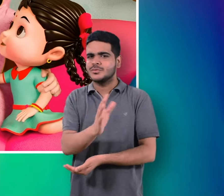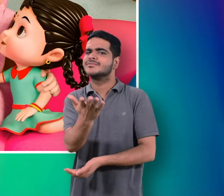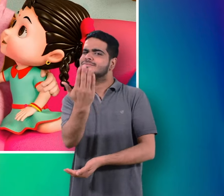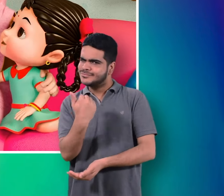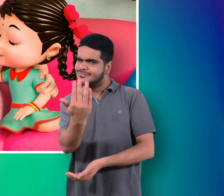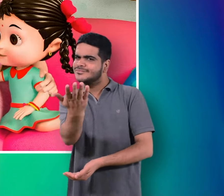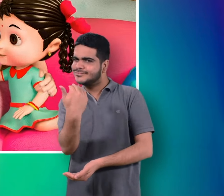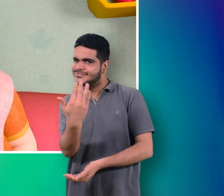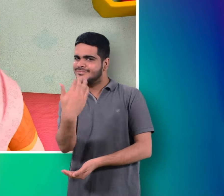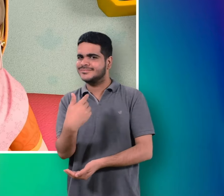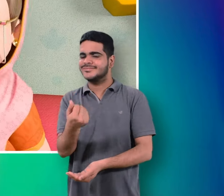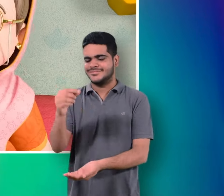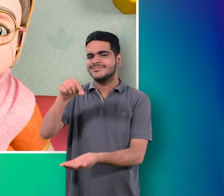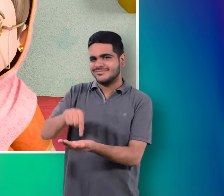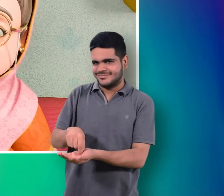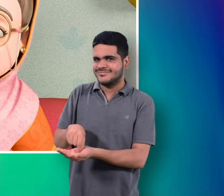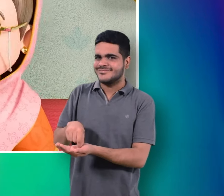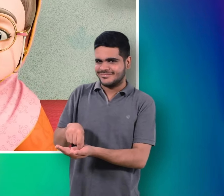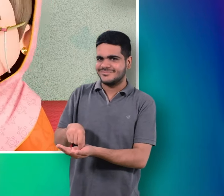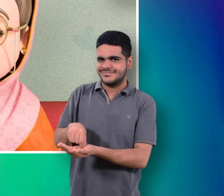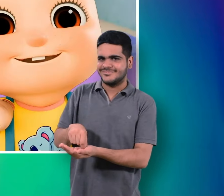दे दे तू कंजूसी छोड़ दे